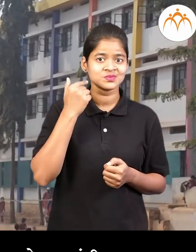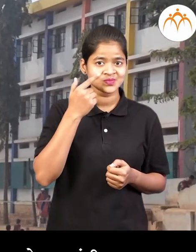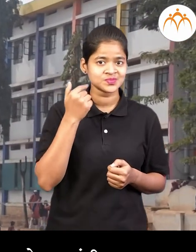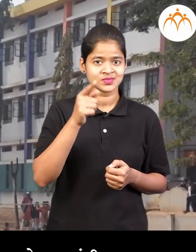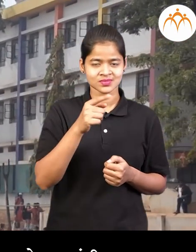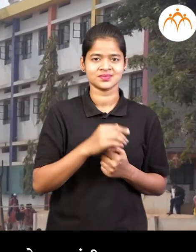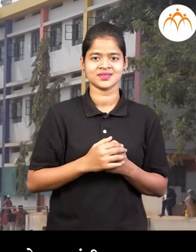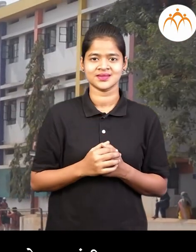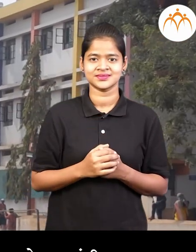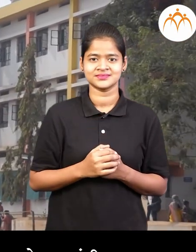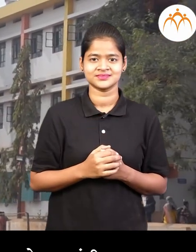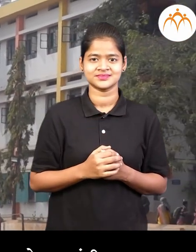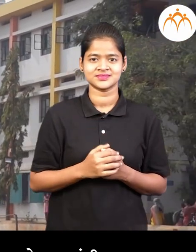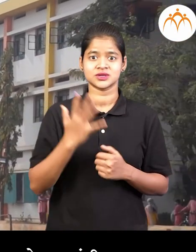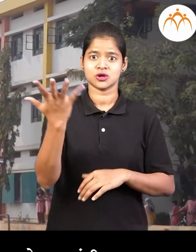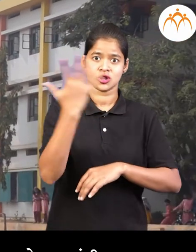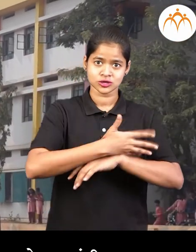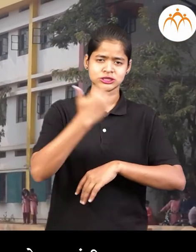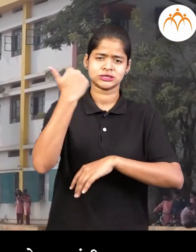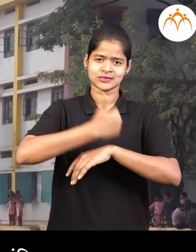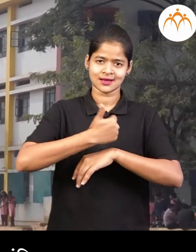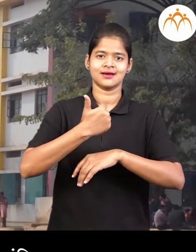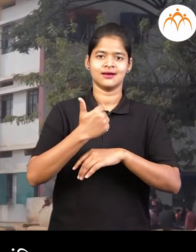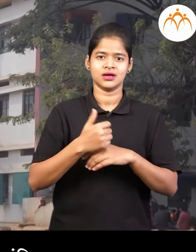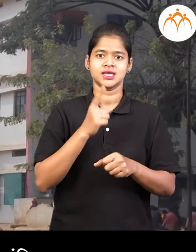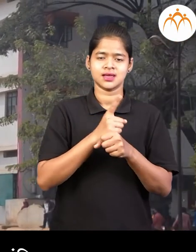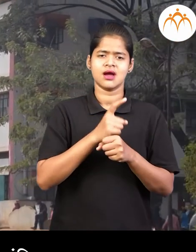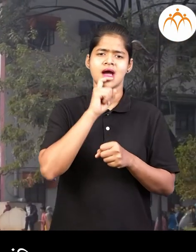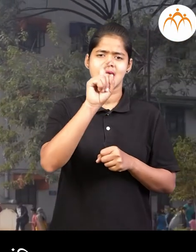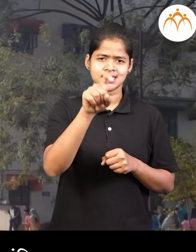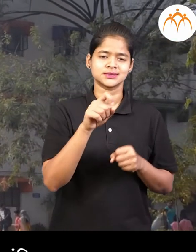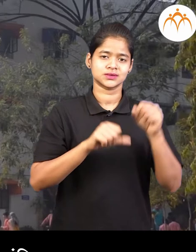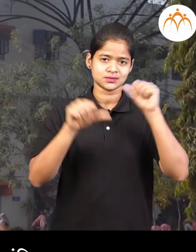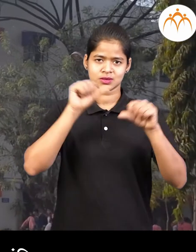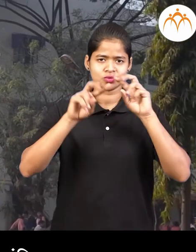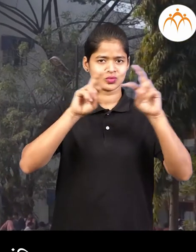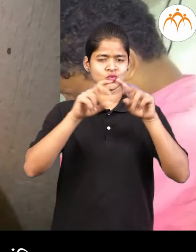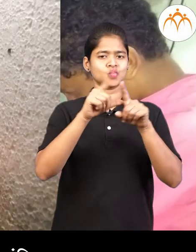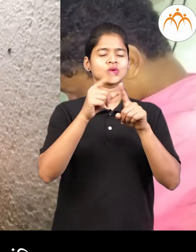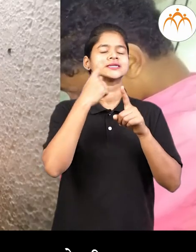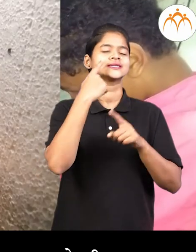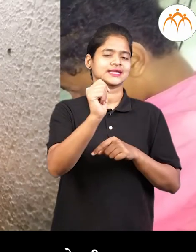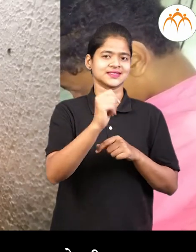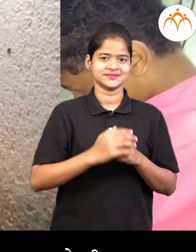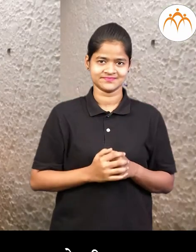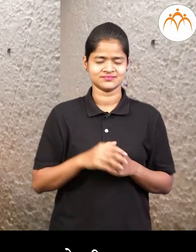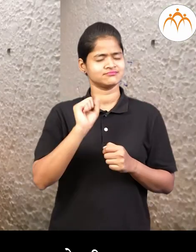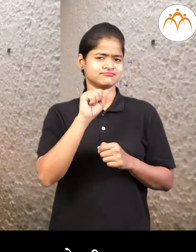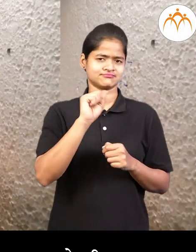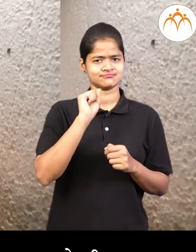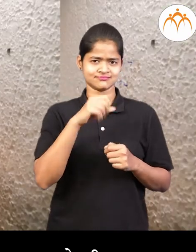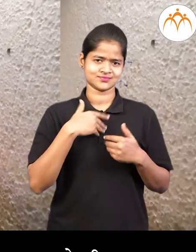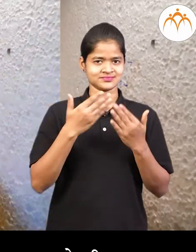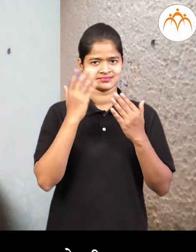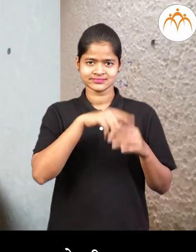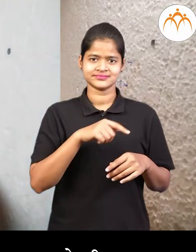पाच सहा दिवसान पुरुवी शाडेत सरान्नी एक प्रयोक करुम पाहला सांगीतला तो घरी आले वर त्याने